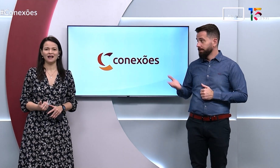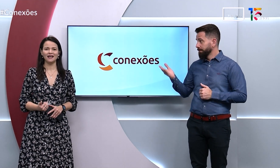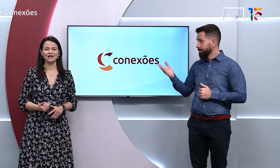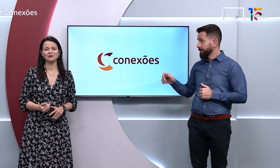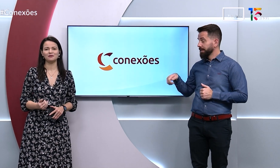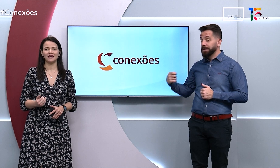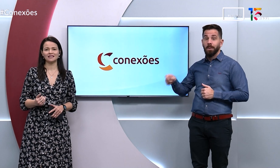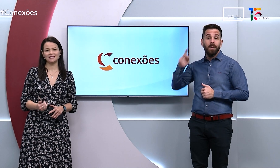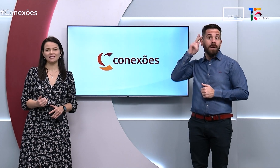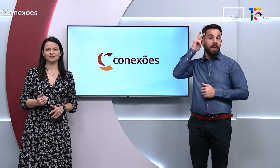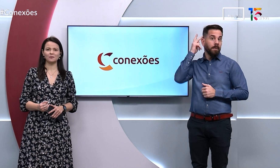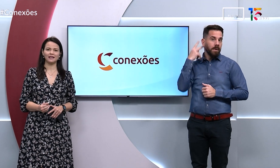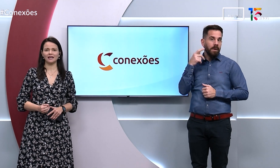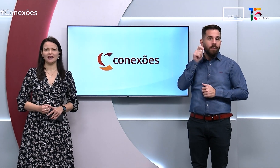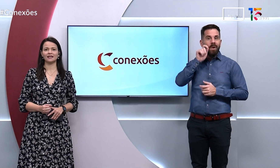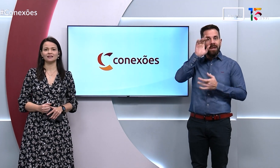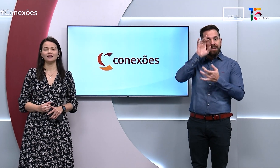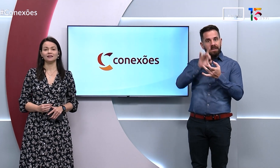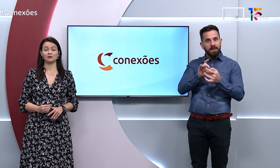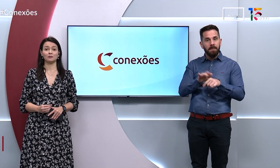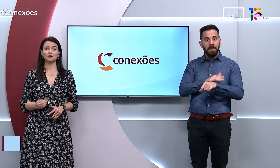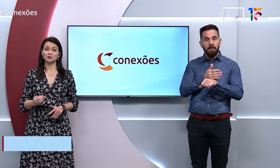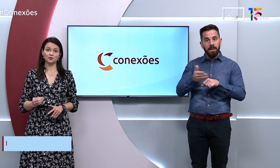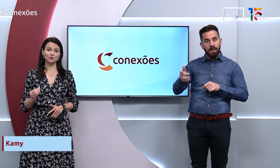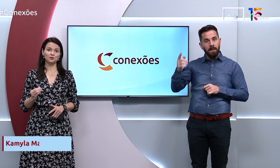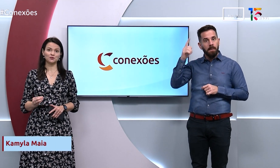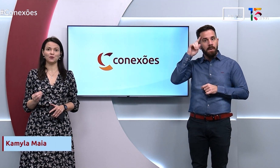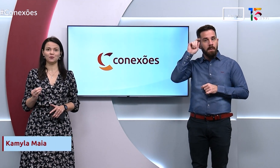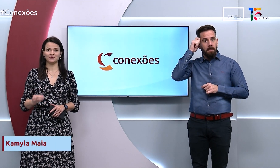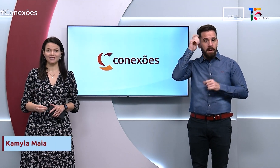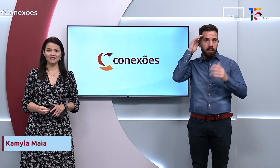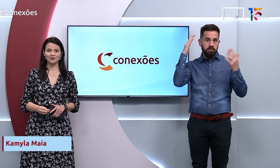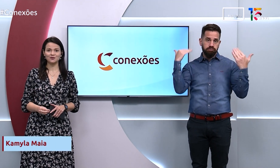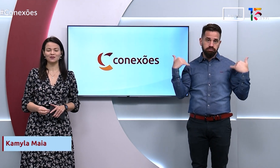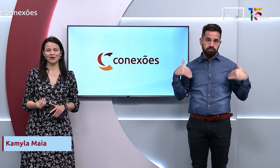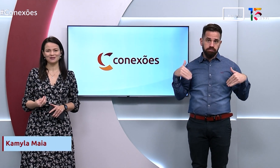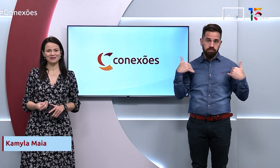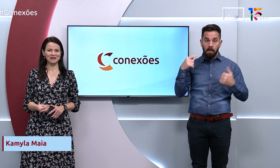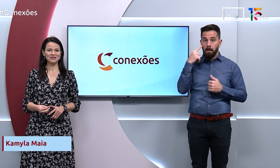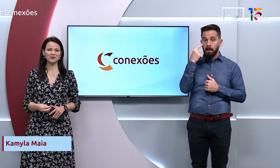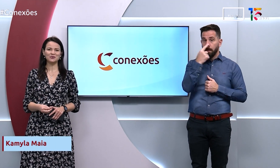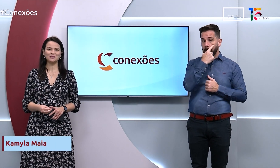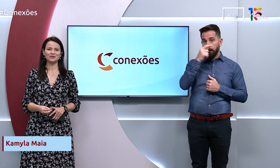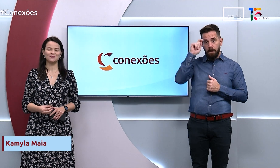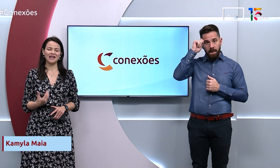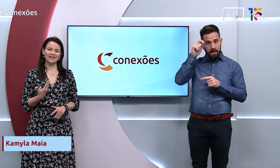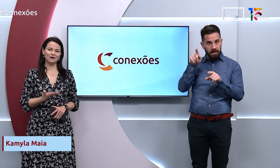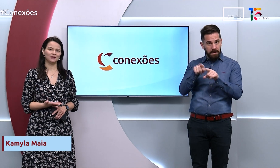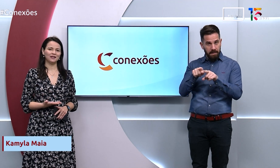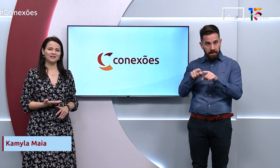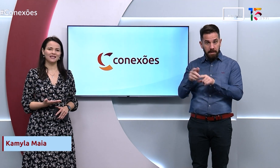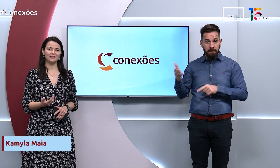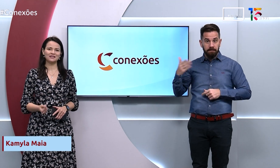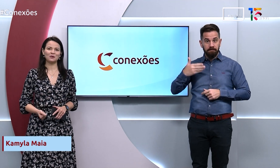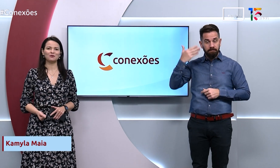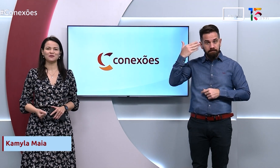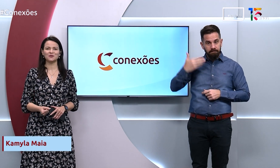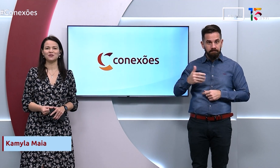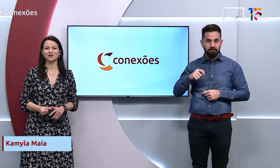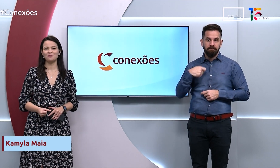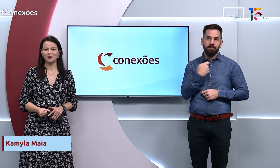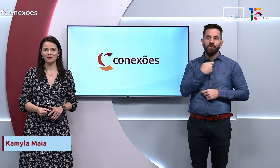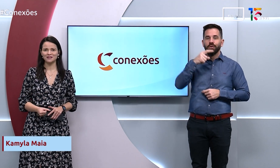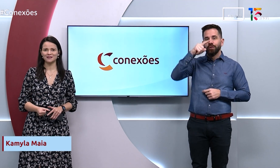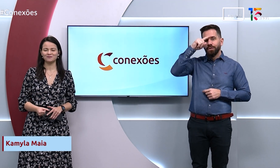a Camila Maia, uma mulher cis de pele clara, tenho cabelos escuros, longos e lisos, olhos também escuros. E ao meu lado esquerdo está o